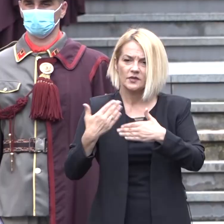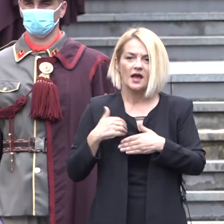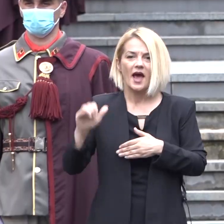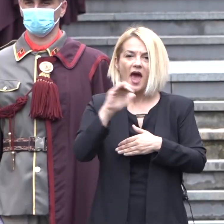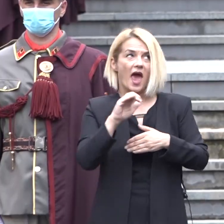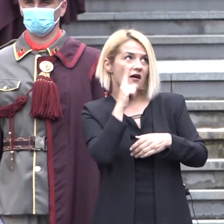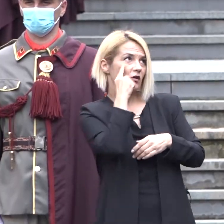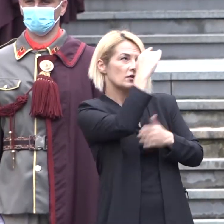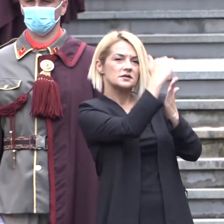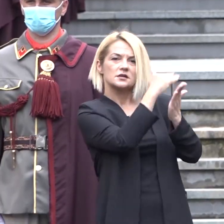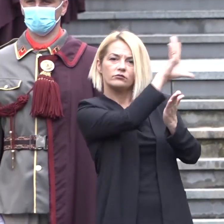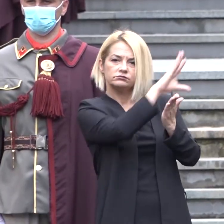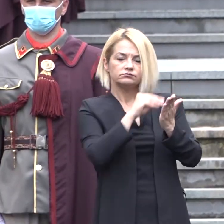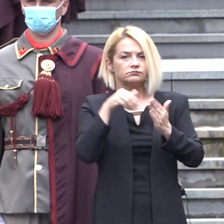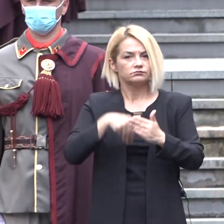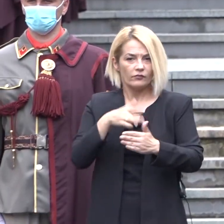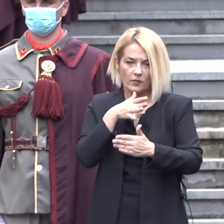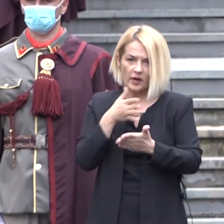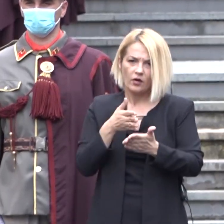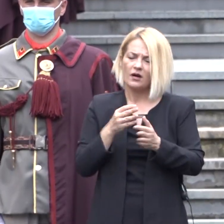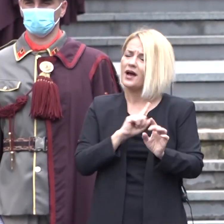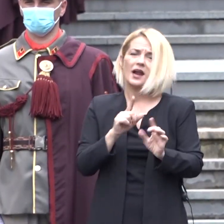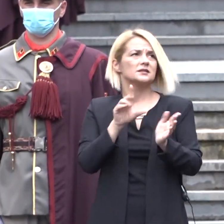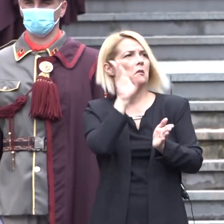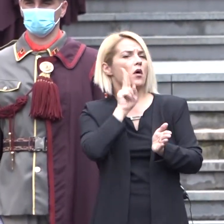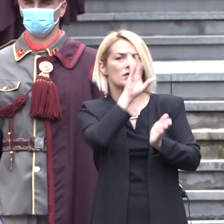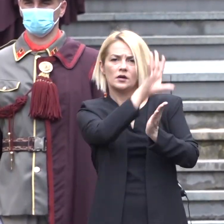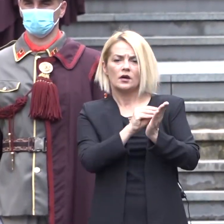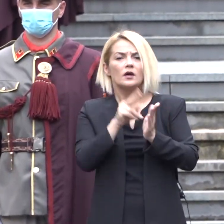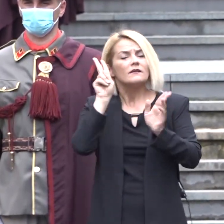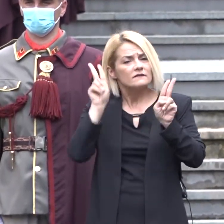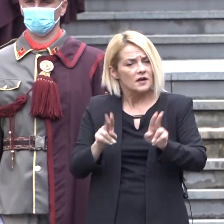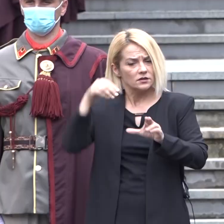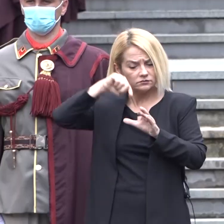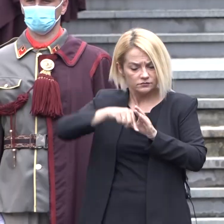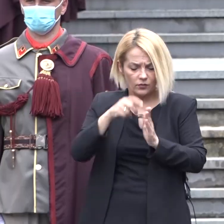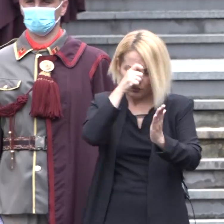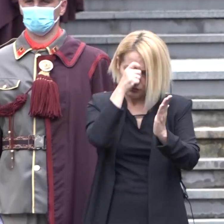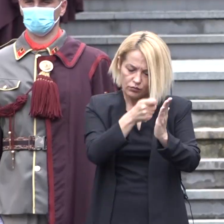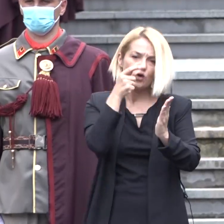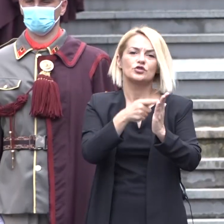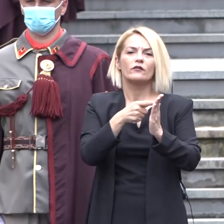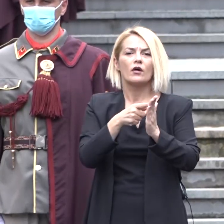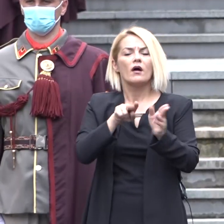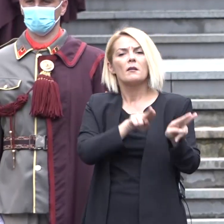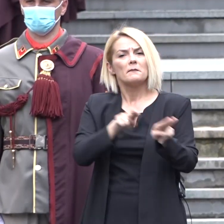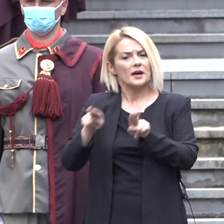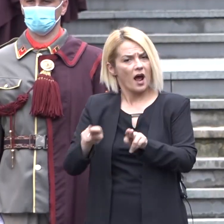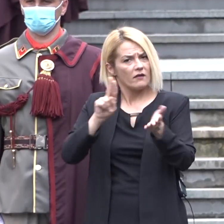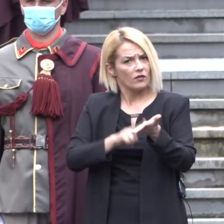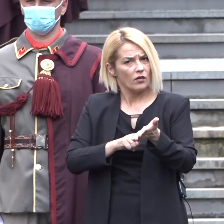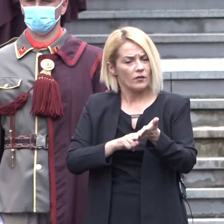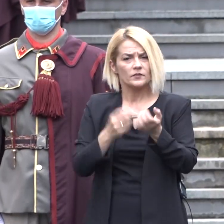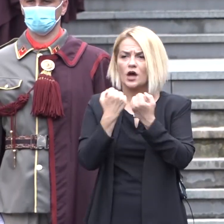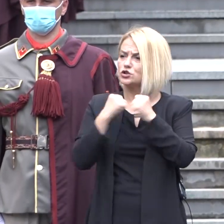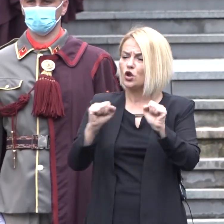соевропското законодавство не само формално, току суштински преку почитување на принципот на владејање на правото и